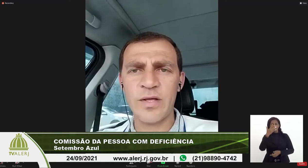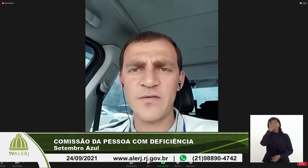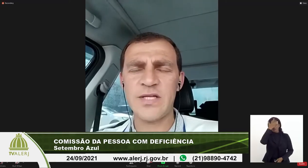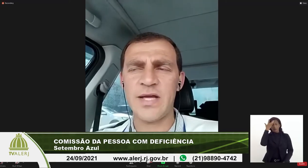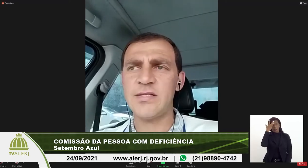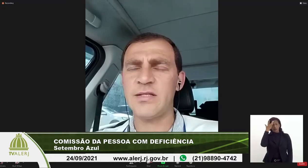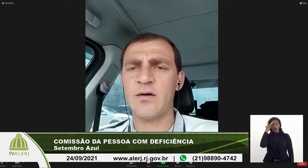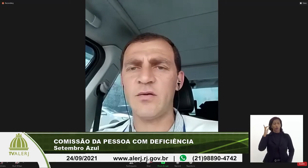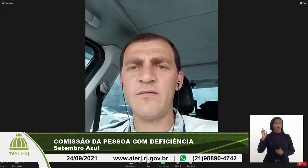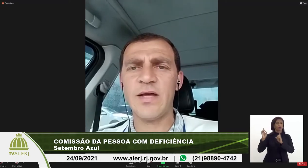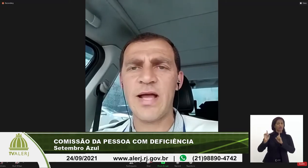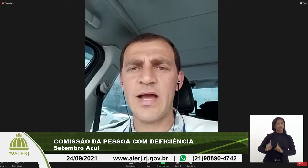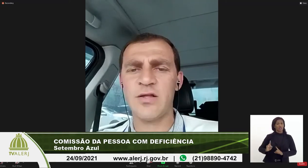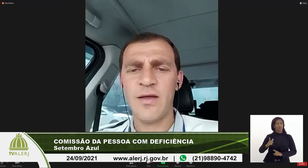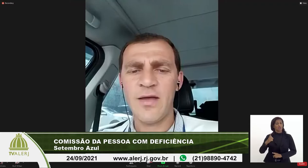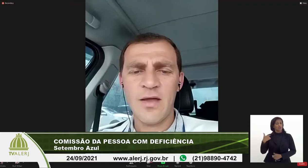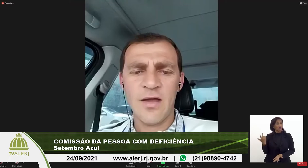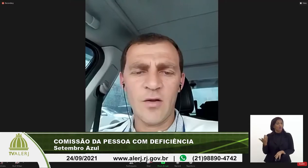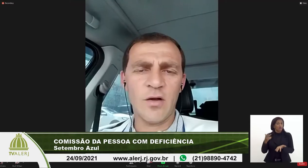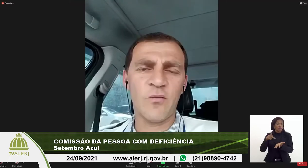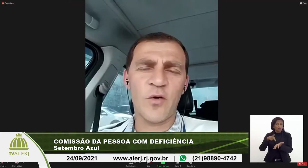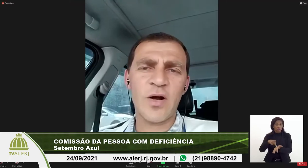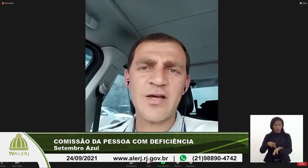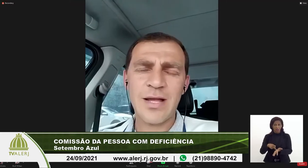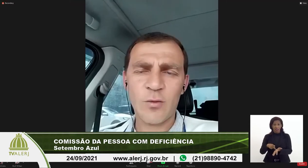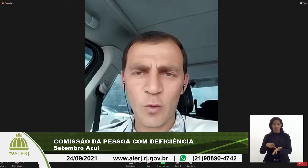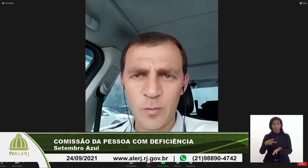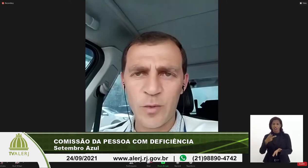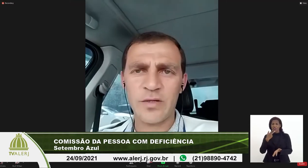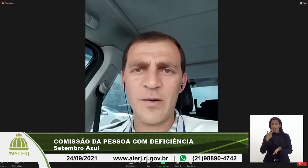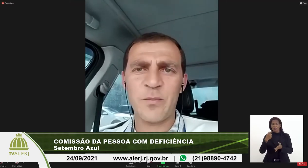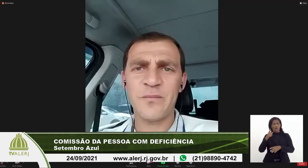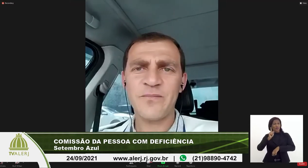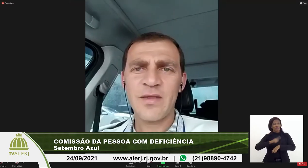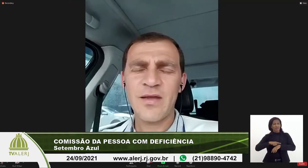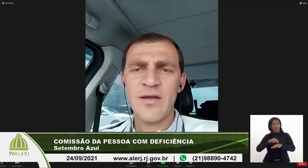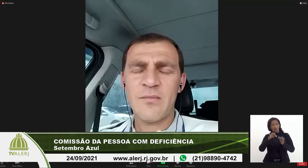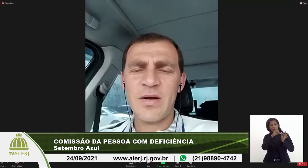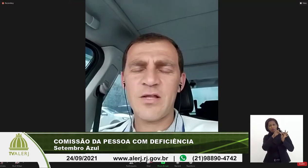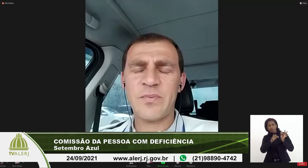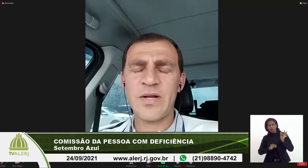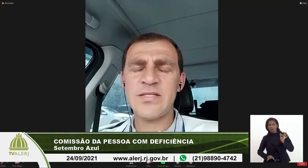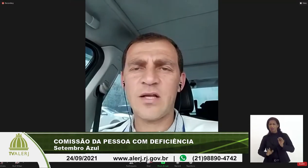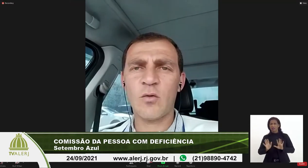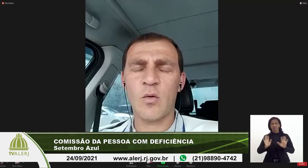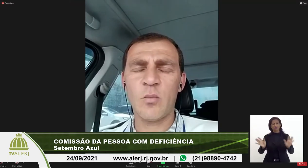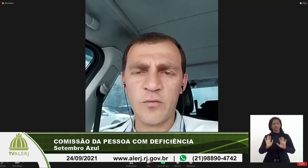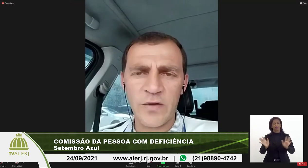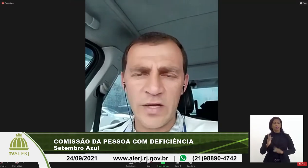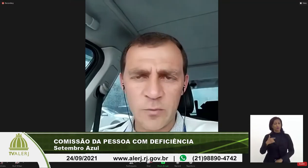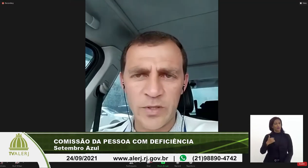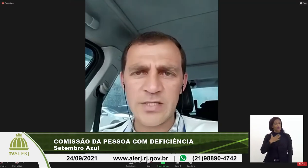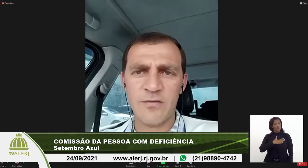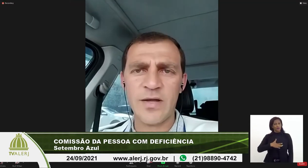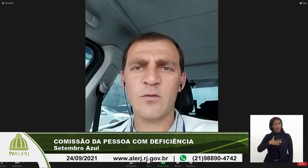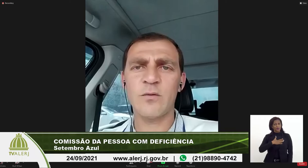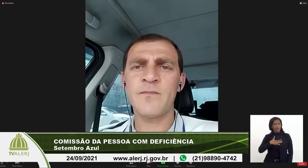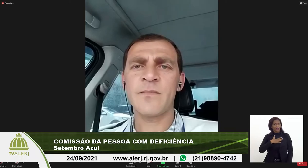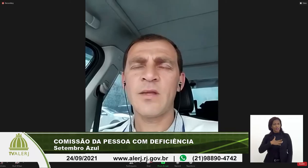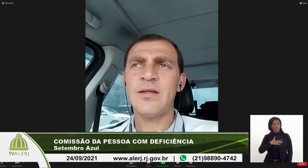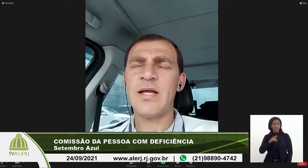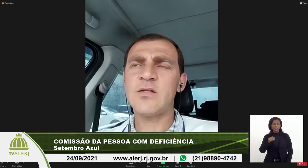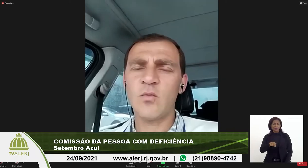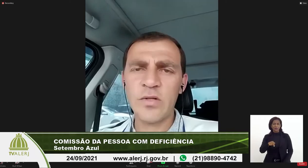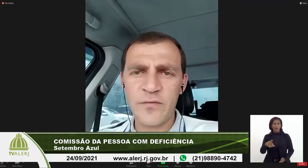com deficiência. Então, na verdade, eu não vou gastar todo o meu tempo, mas para dizer que eu estou muito feliz por esse evento,